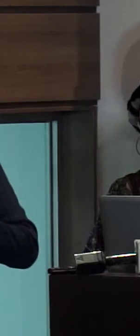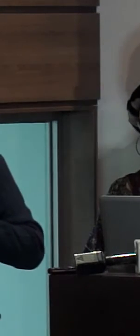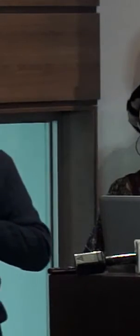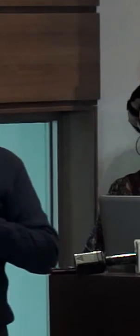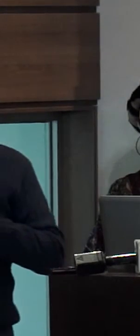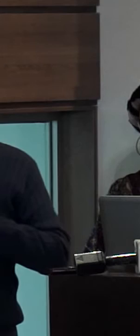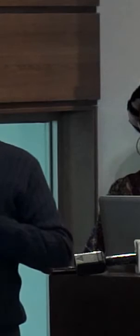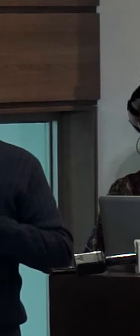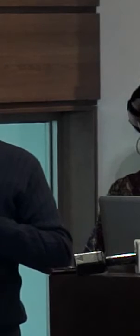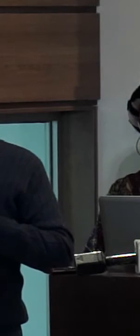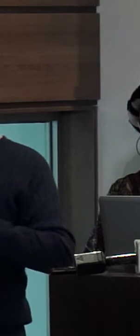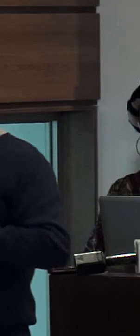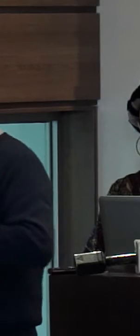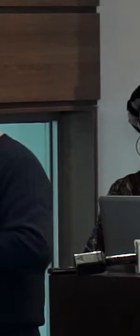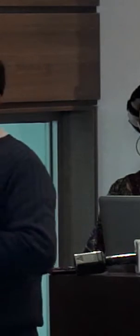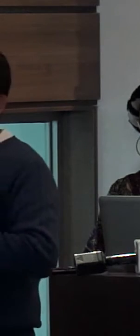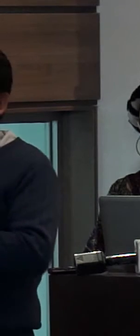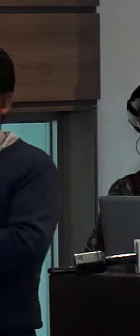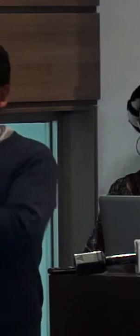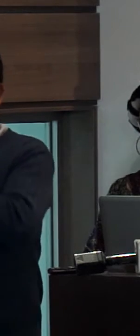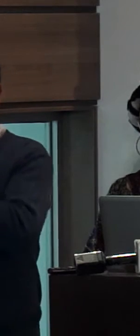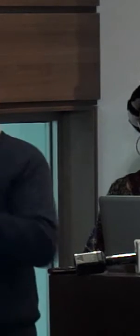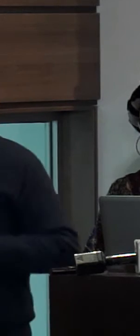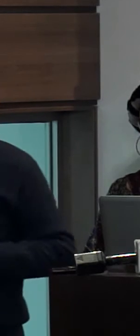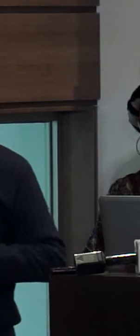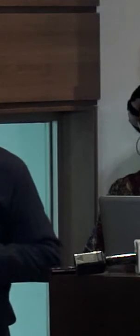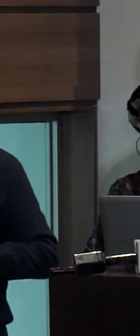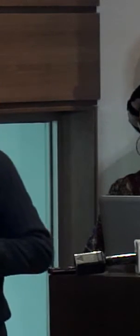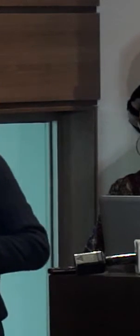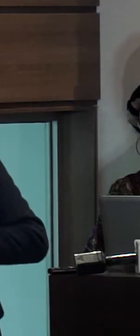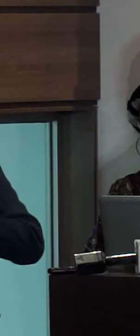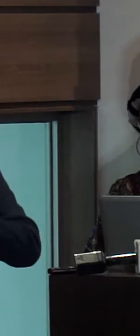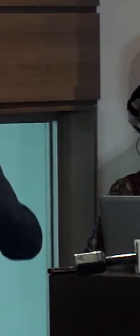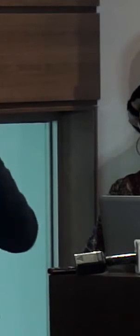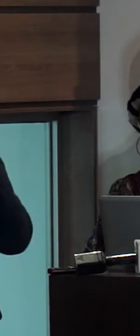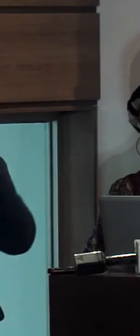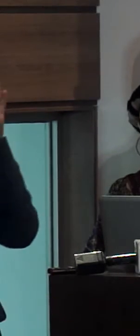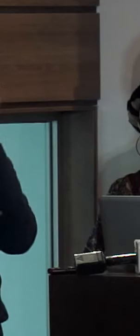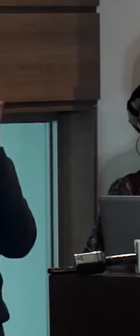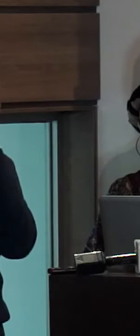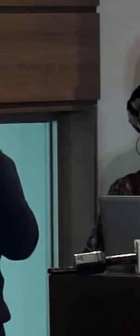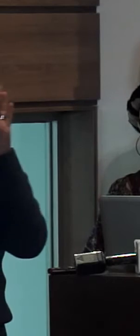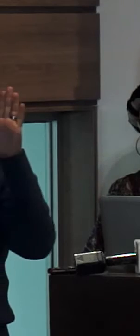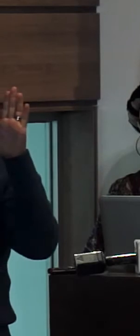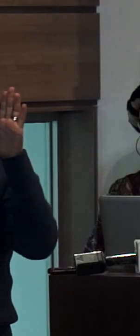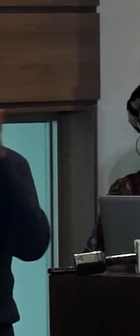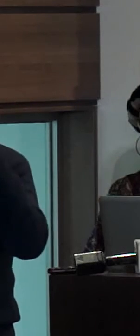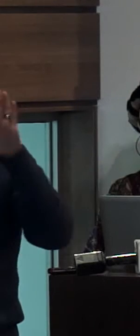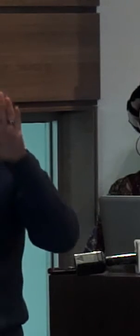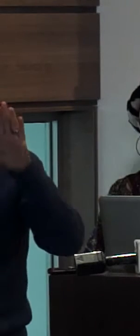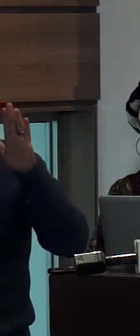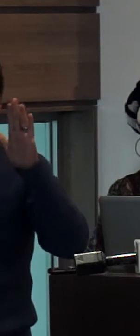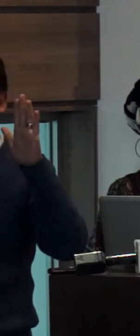cumplan los derechos de los niños niñas y adolescentes es más la constitución añade algo específico respecto al tema la constitución